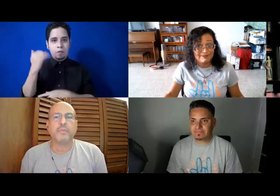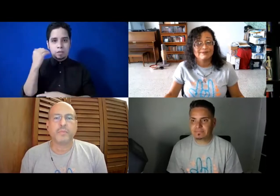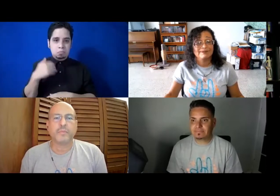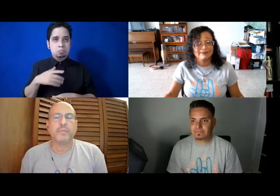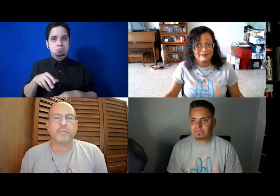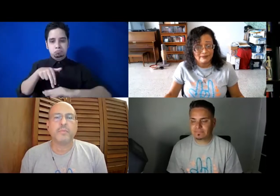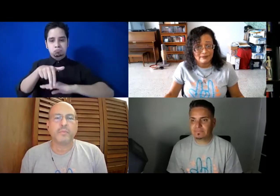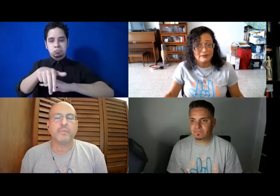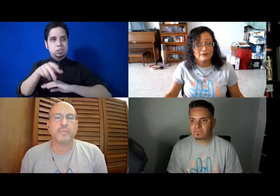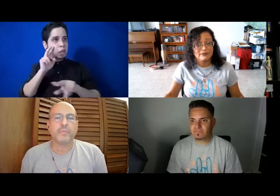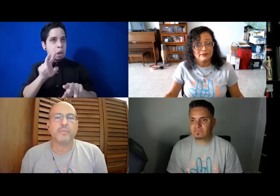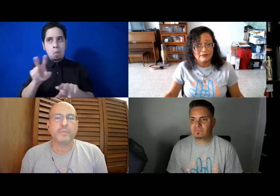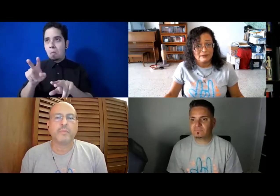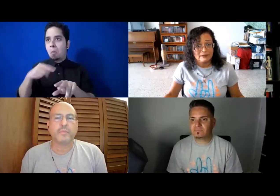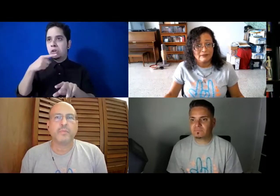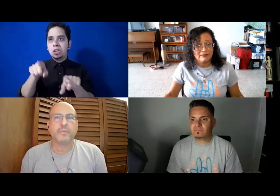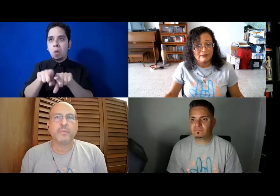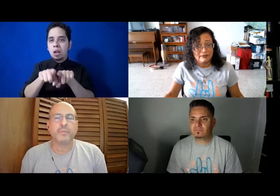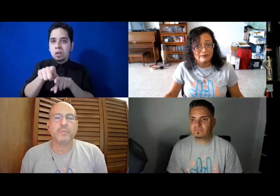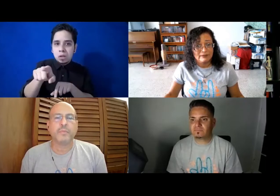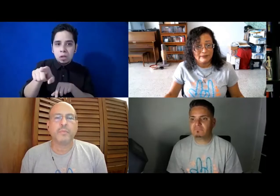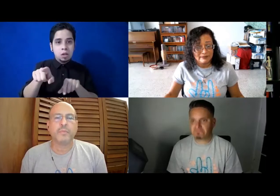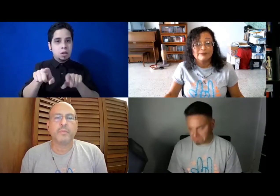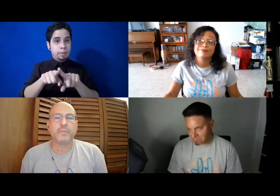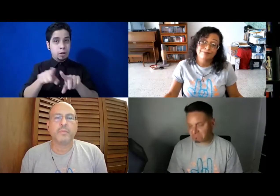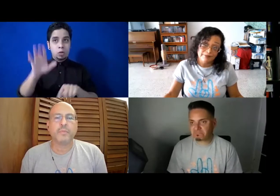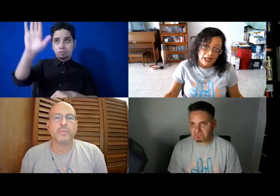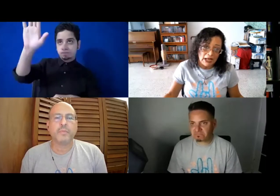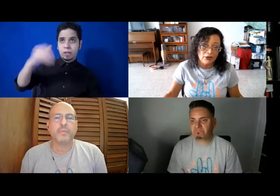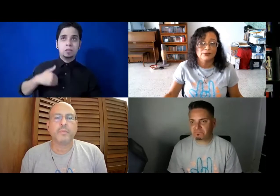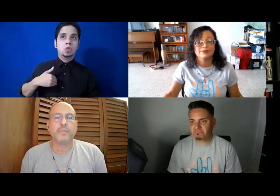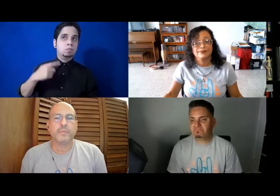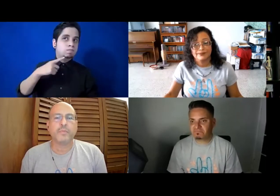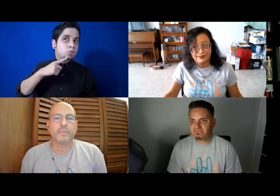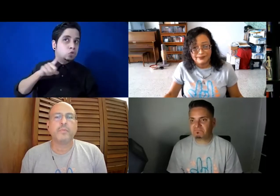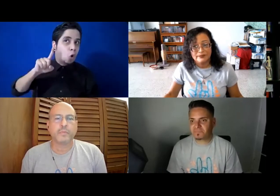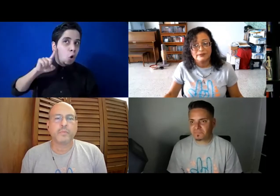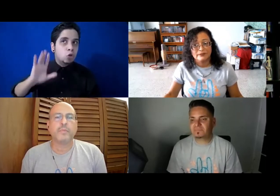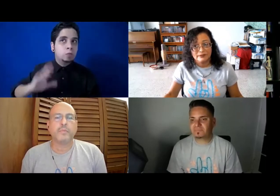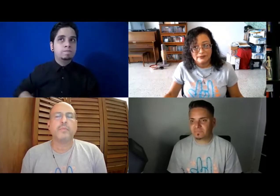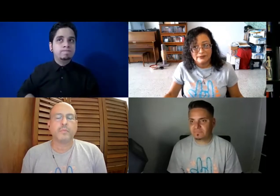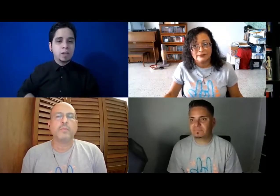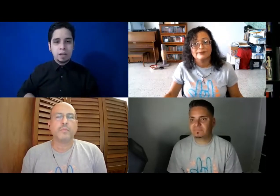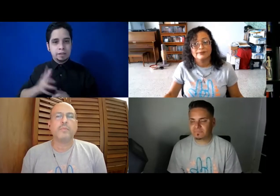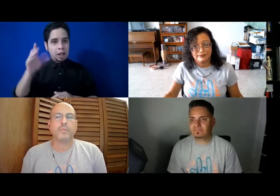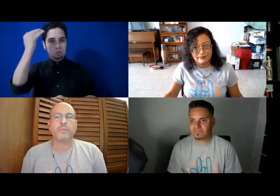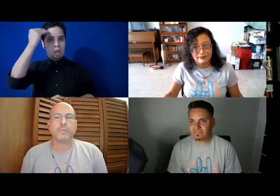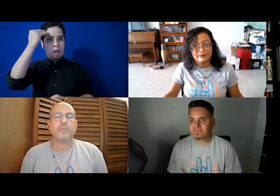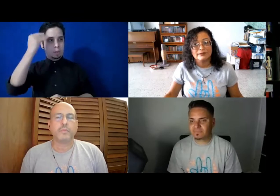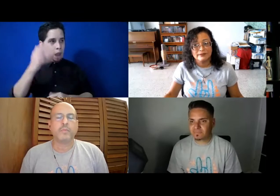yo lo puedo entender, pero si el sordo se identifica y le dice mira, yo no te puedo escuchar, ya tú lo sabes, ¿por qué no estás haciendo nada para